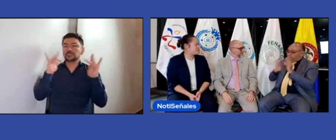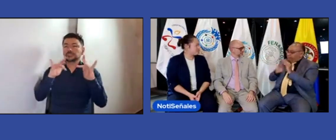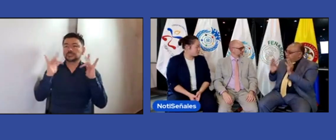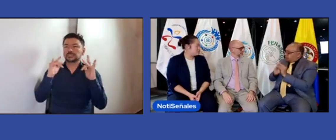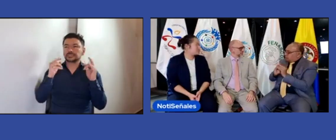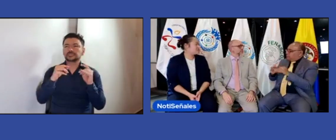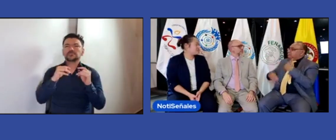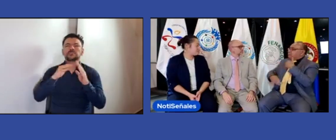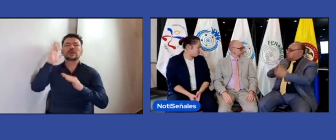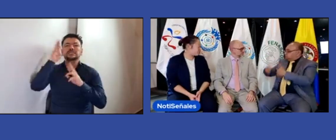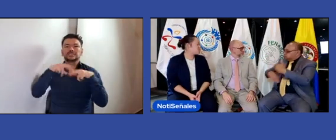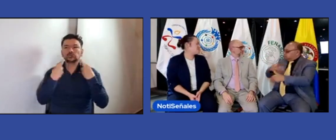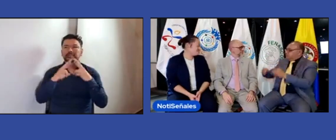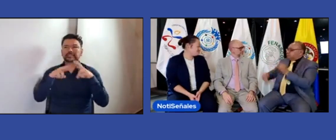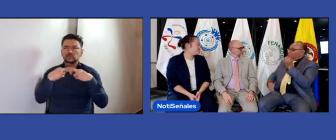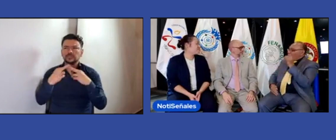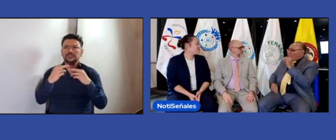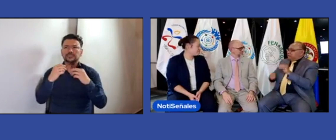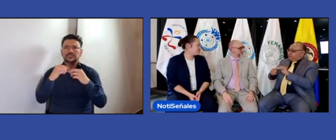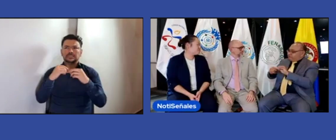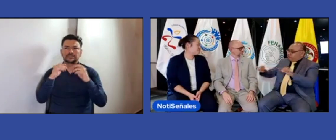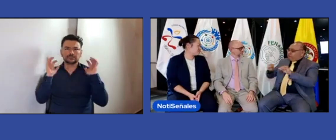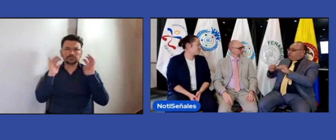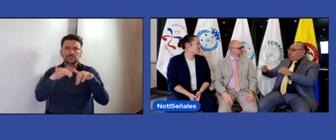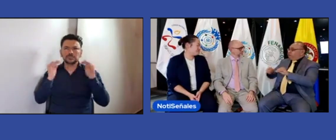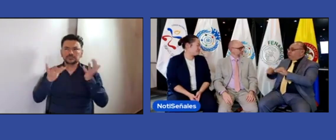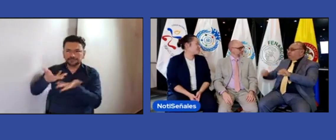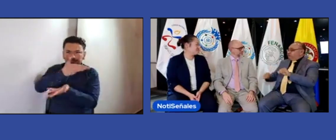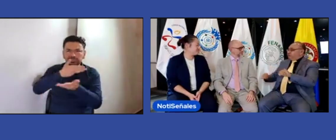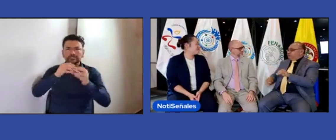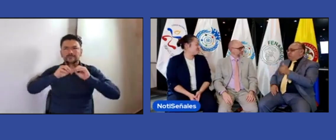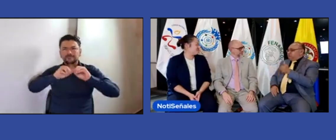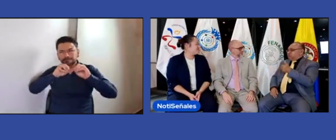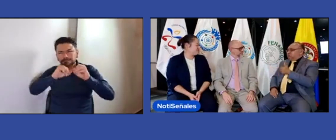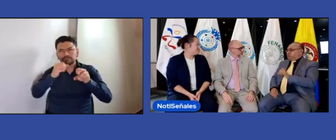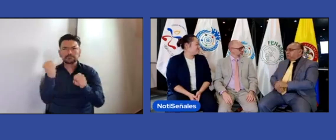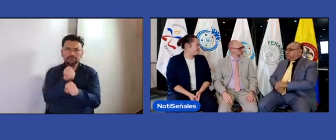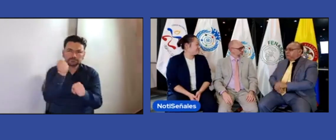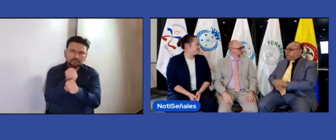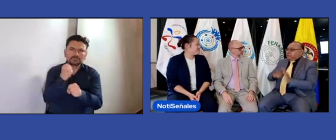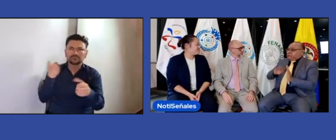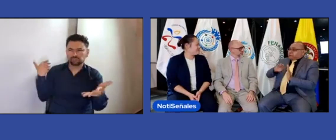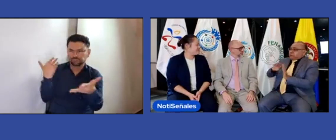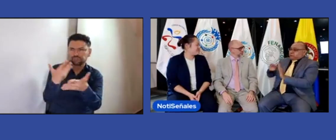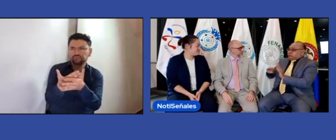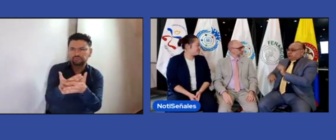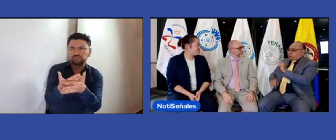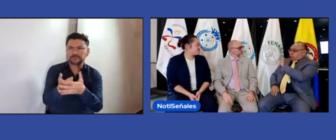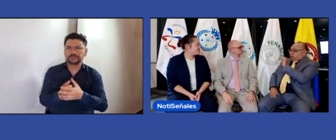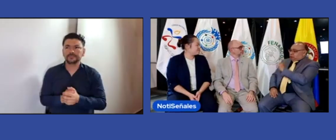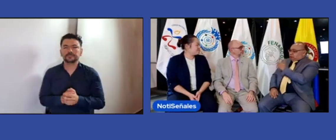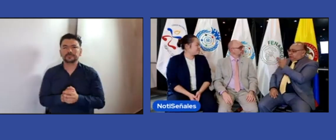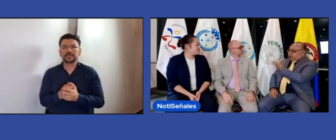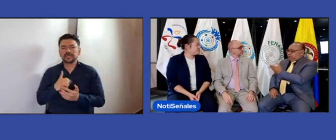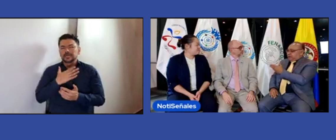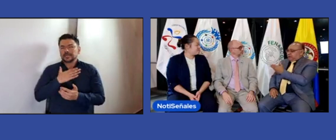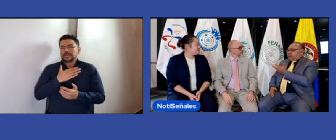los campamentos en menor proporción, pero hemos trabajado con los jóvenes, formando a jóvenes cada día con estos campamentos. Yo